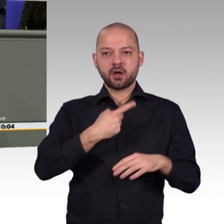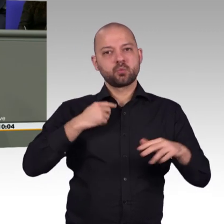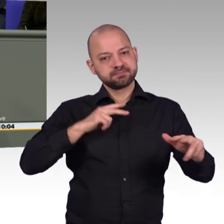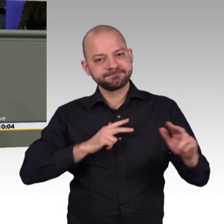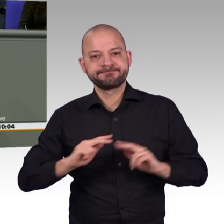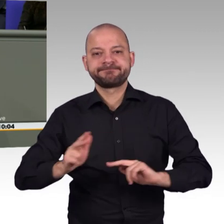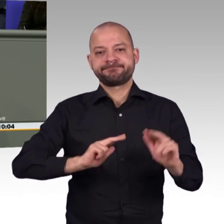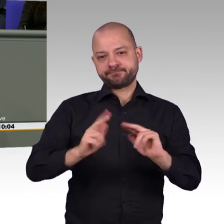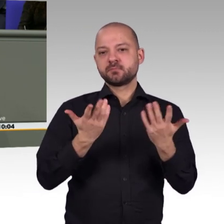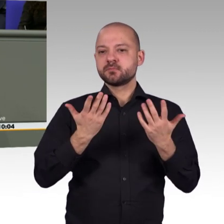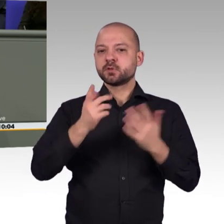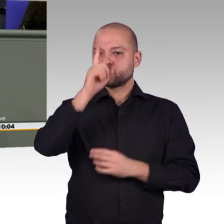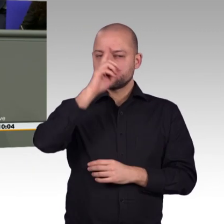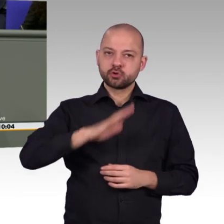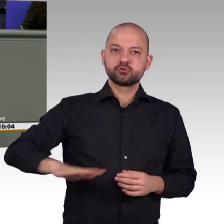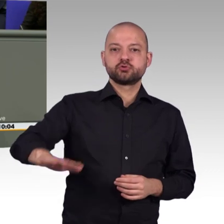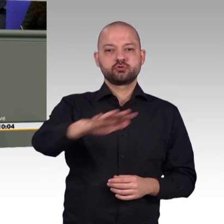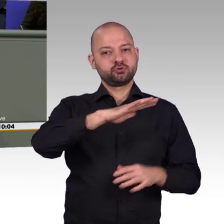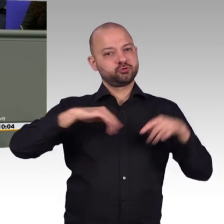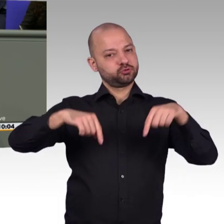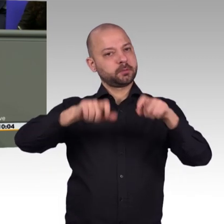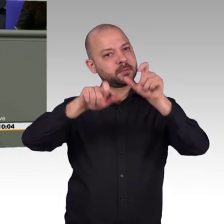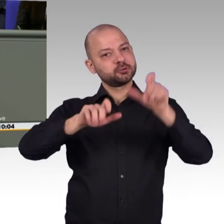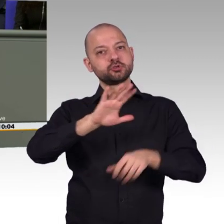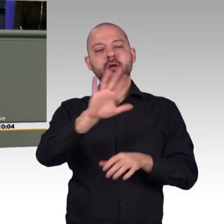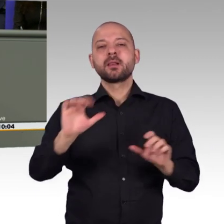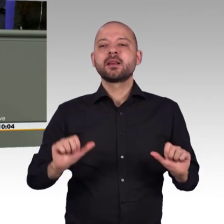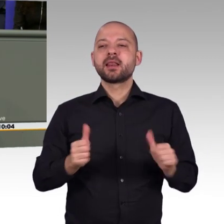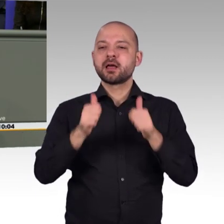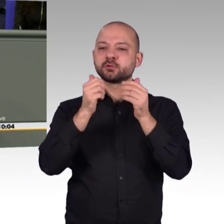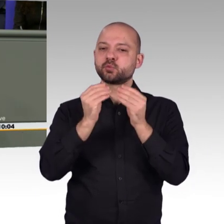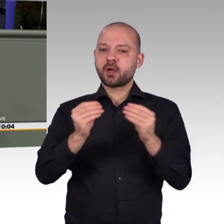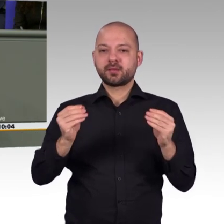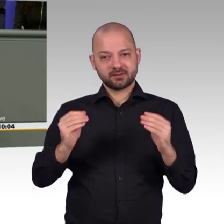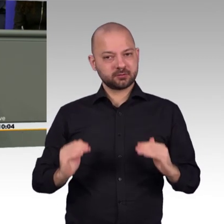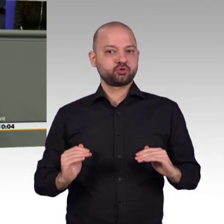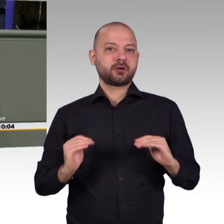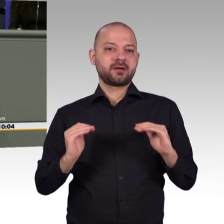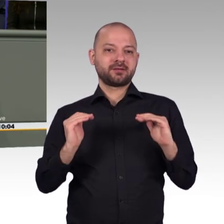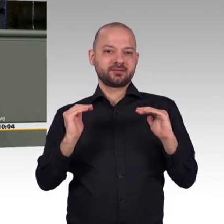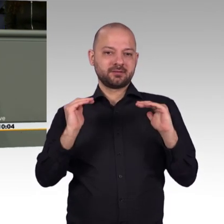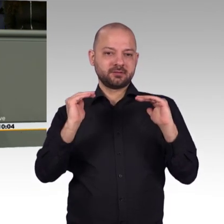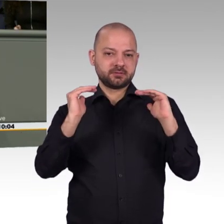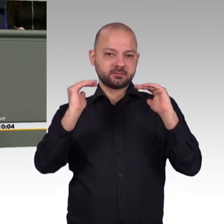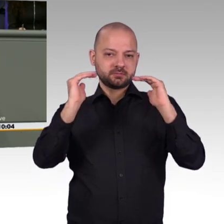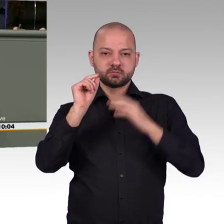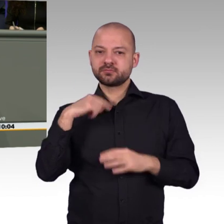konkret weiterentwickelt in einem konkreten Aufgabenbuch, die Digitale Agenda 2, diese Umsetzungsstrategie, um die es heute